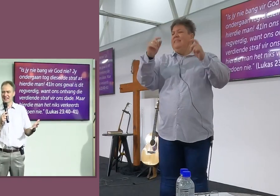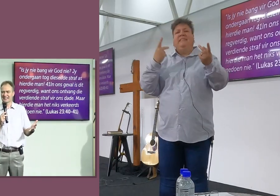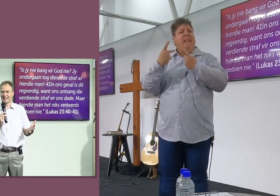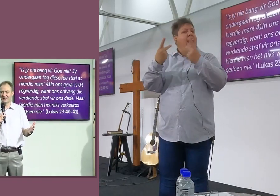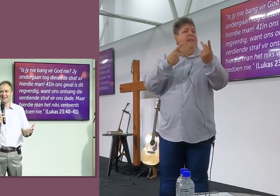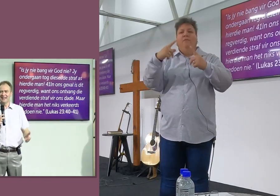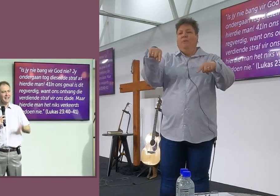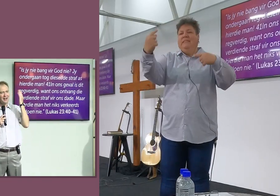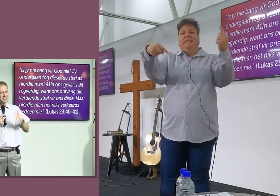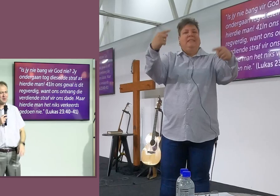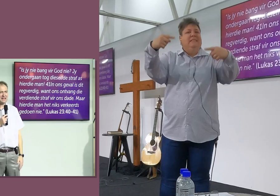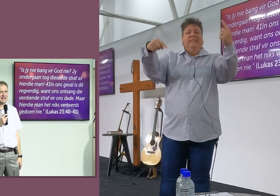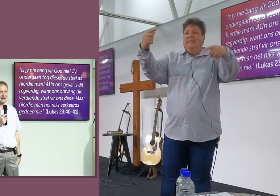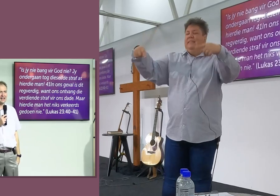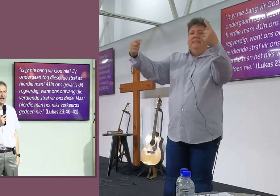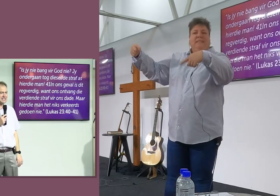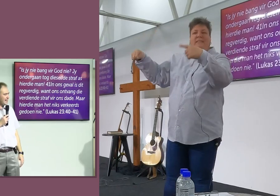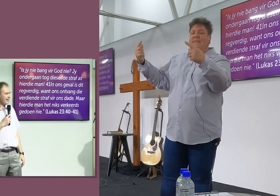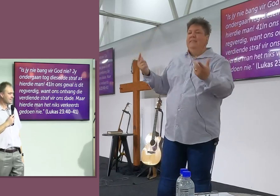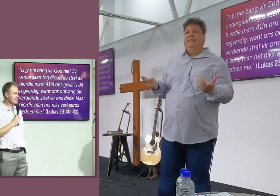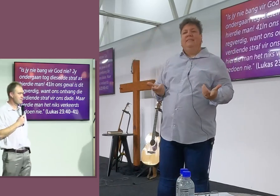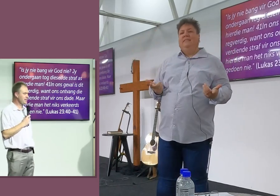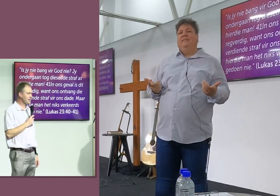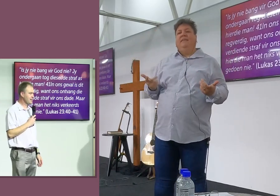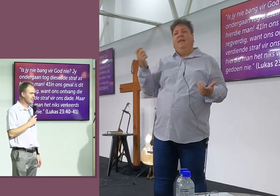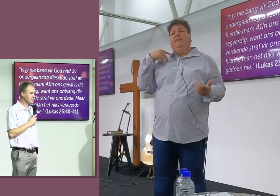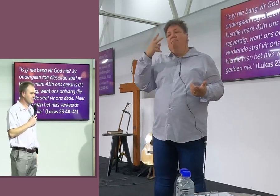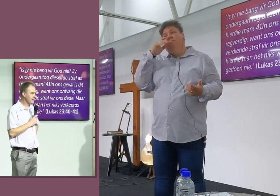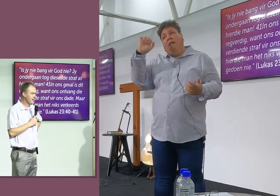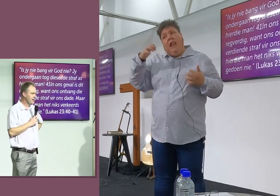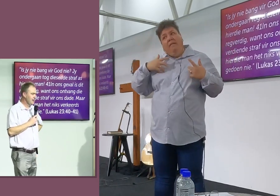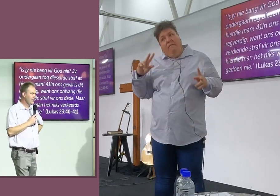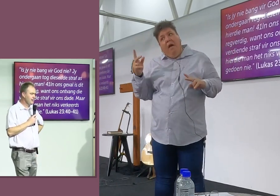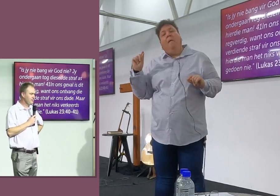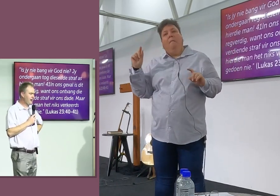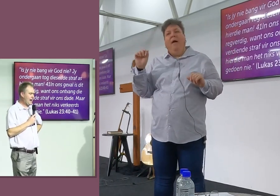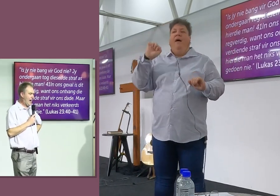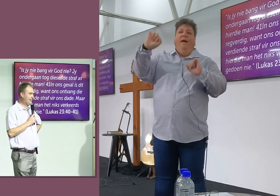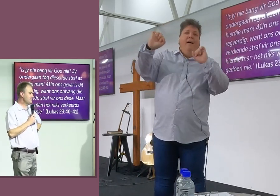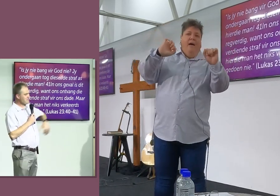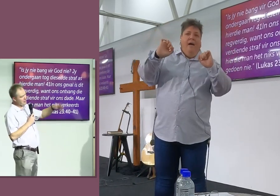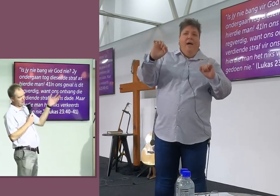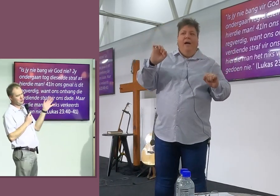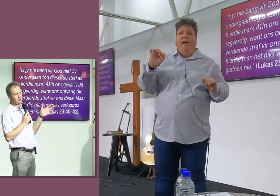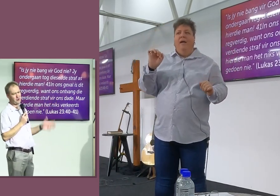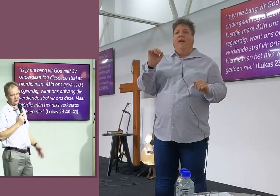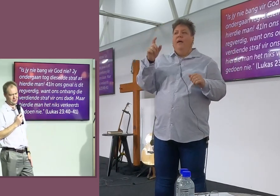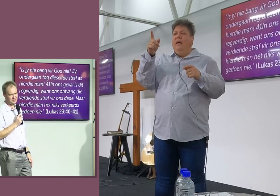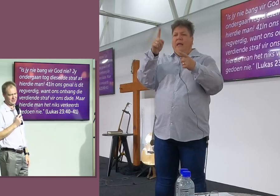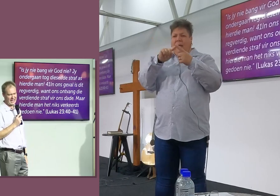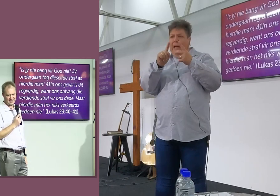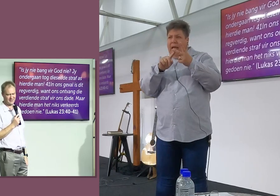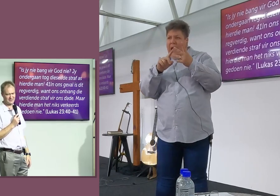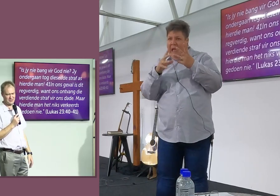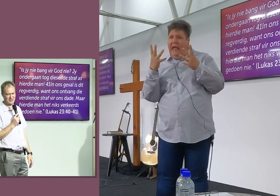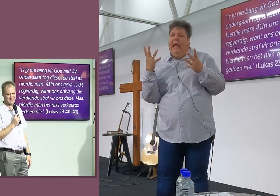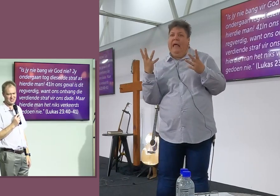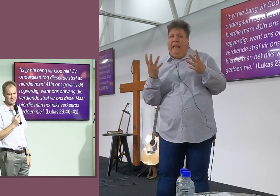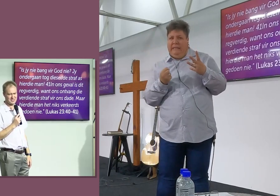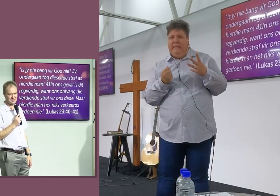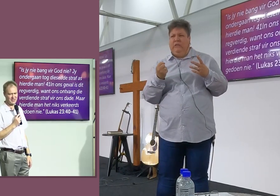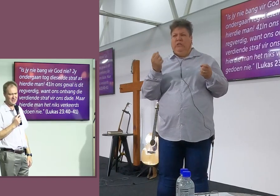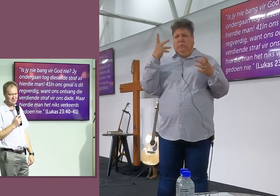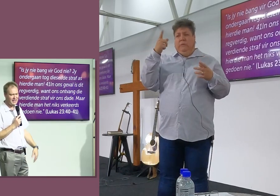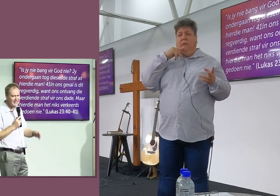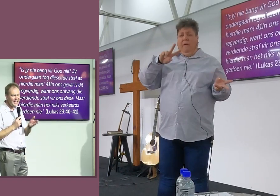Dis nie wonderlik, nie. Hierdie ouse bekering, as ek kyk na sy bekering, dan denk ek nie, hier is een paar goed kort. Rarig. Ek weet nie of jylle